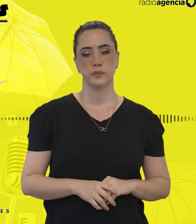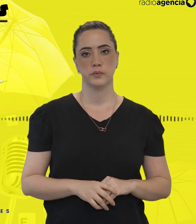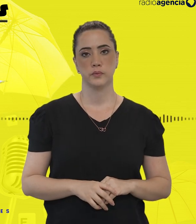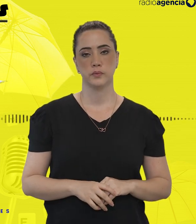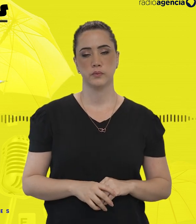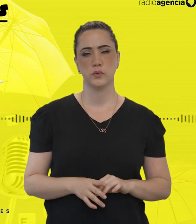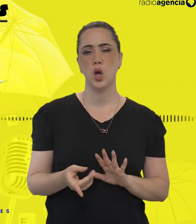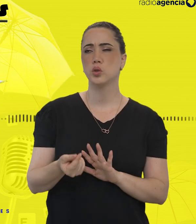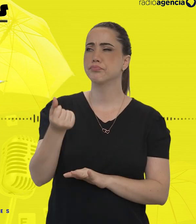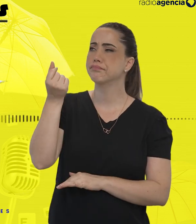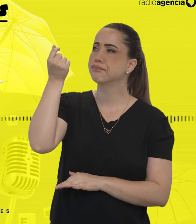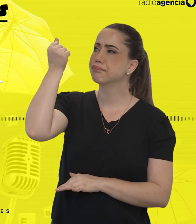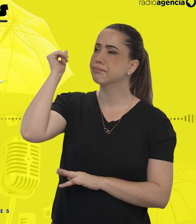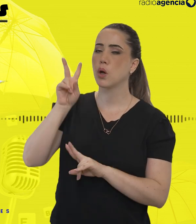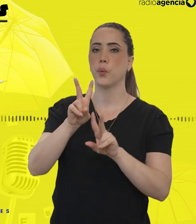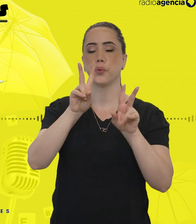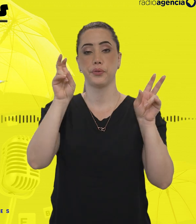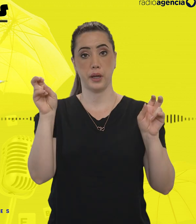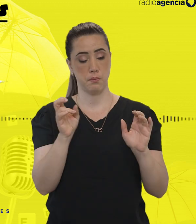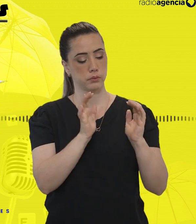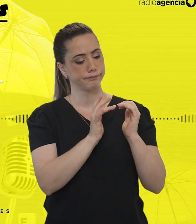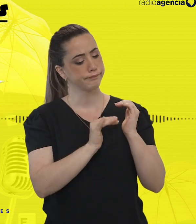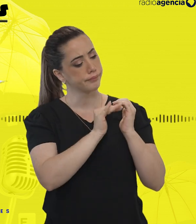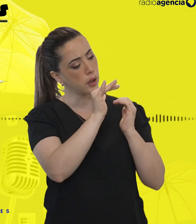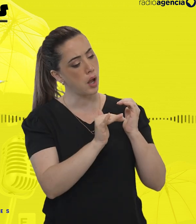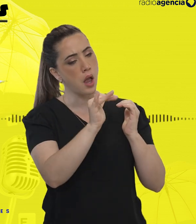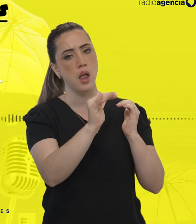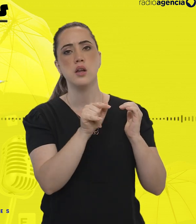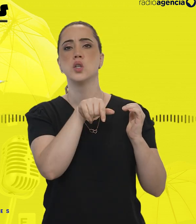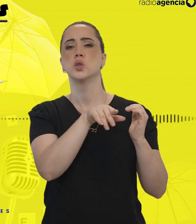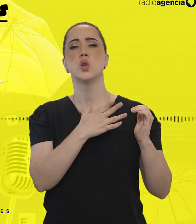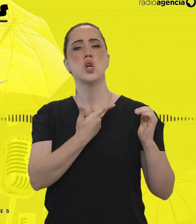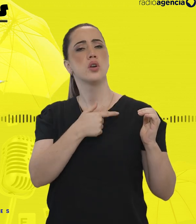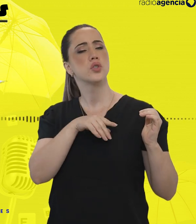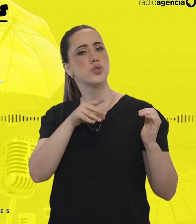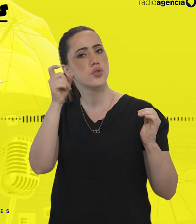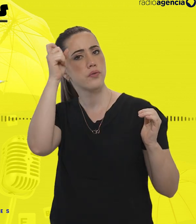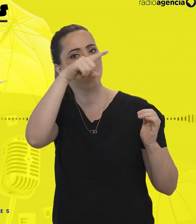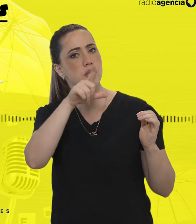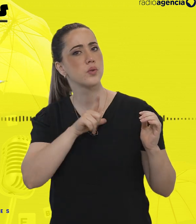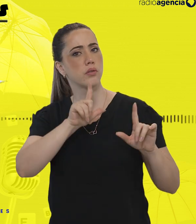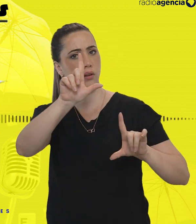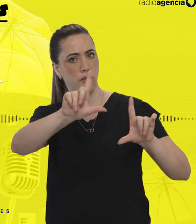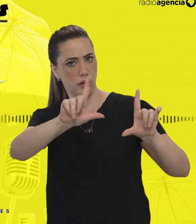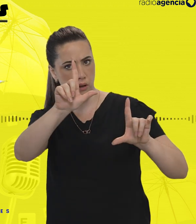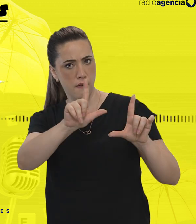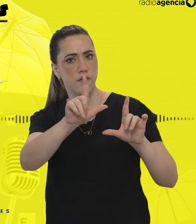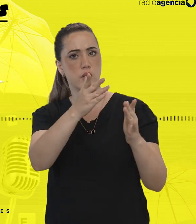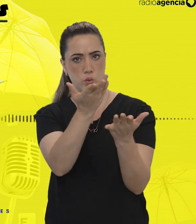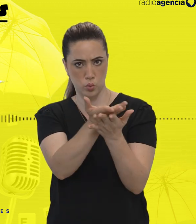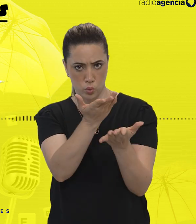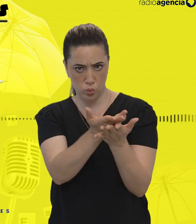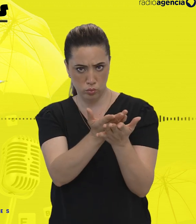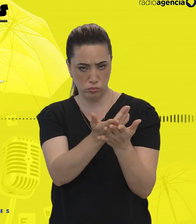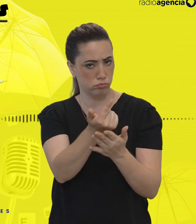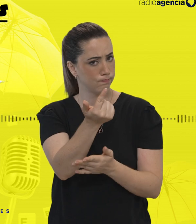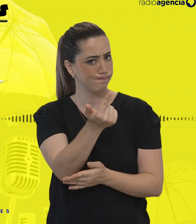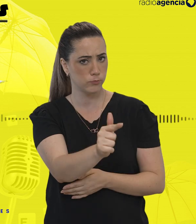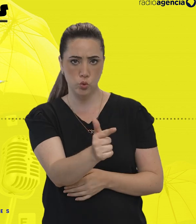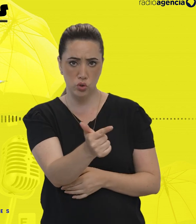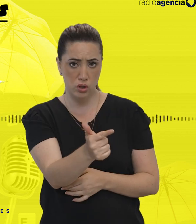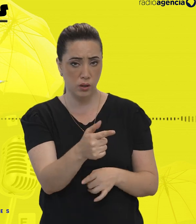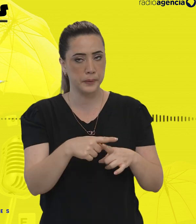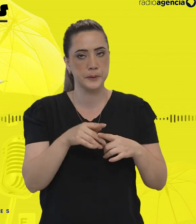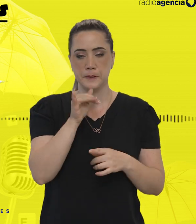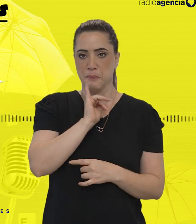No passado, o tema neurodiversidade dificilmente faria parte de uma videoaula. O autismo,